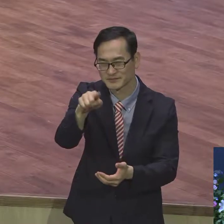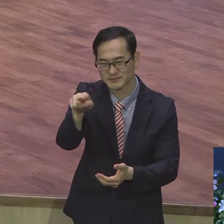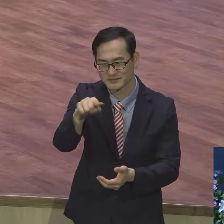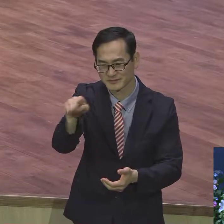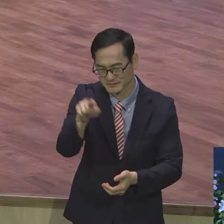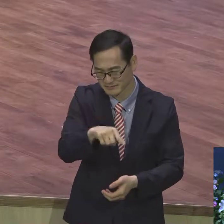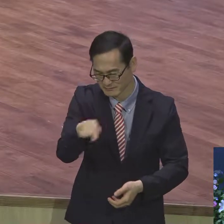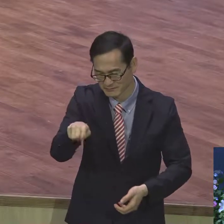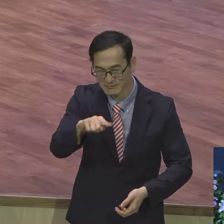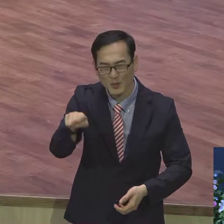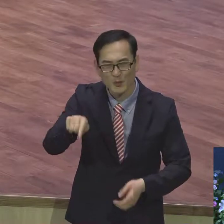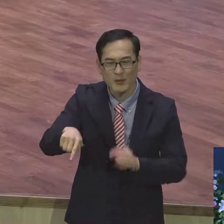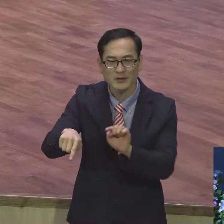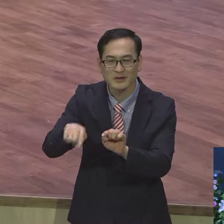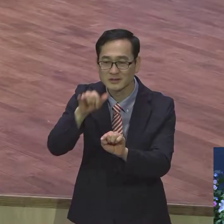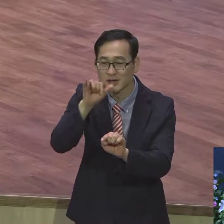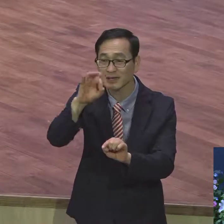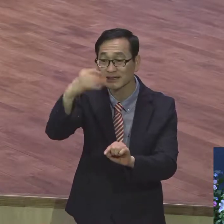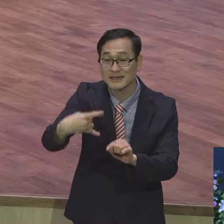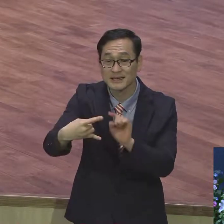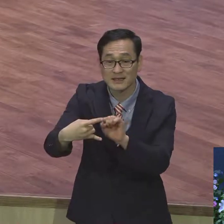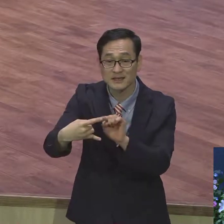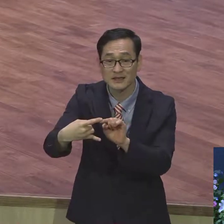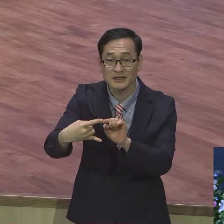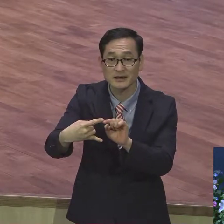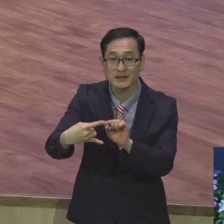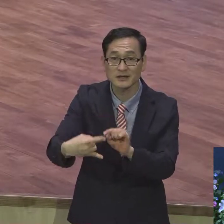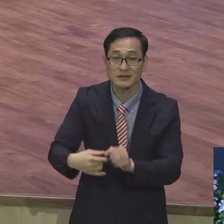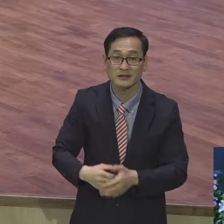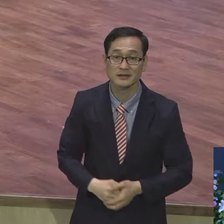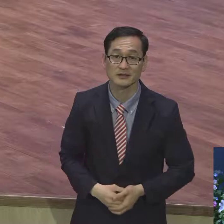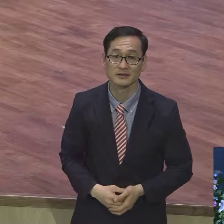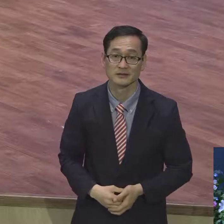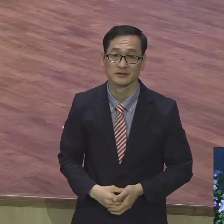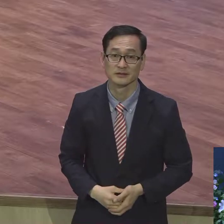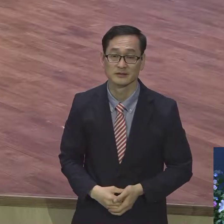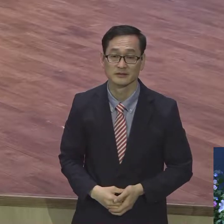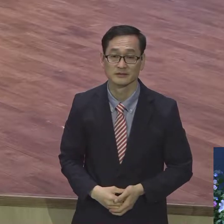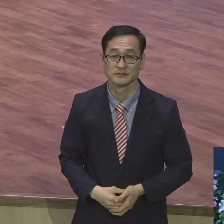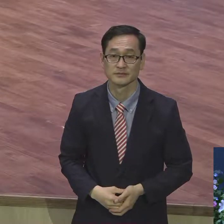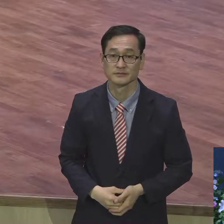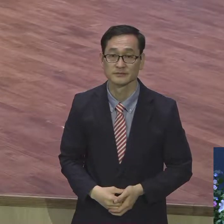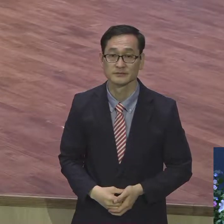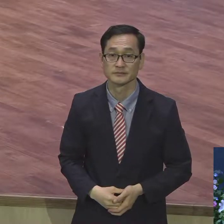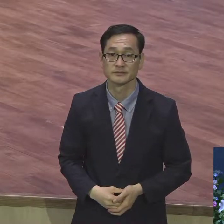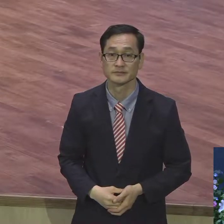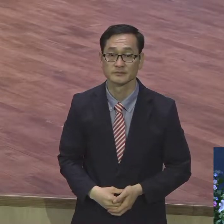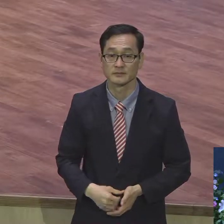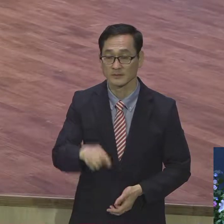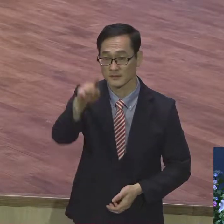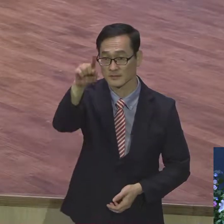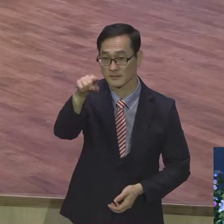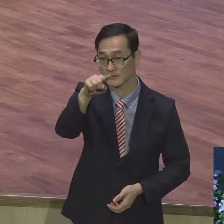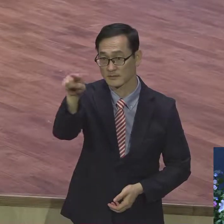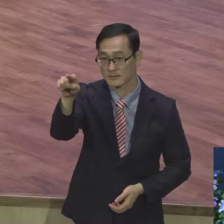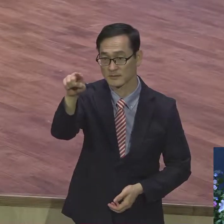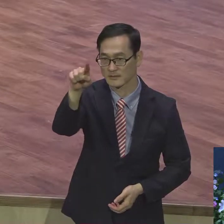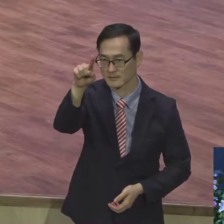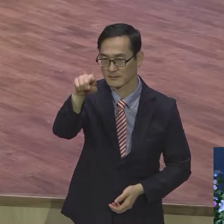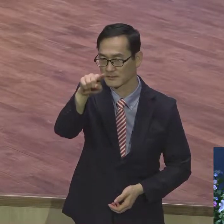영적 의미가 있어요. 어이 한번 보세요. 어이, 저 어이라는 말은 위에 양자가 있어요. 양. 양, 그 밑에